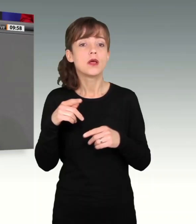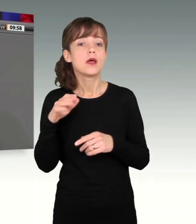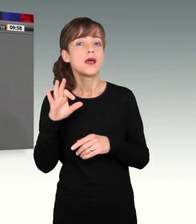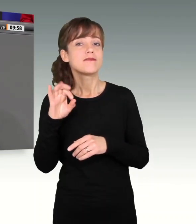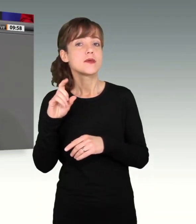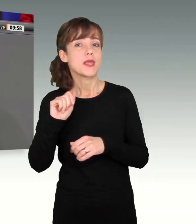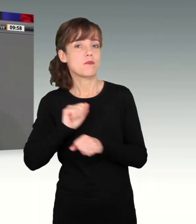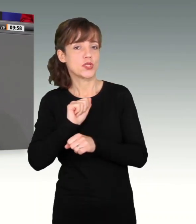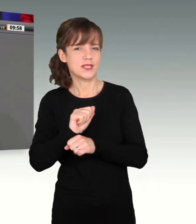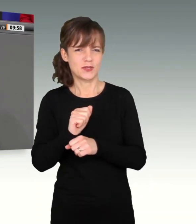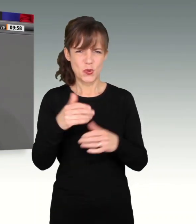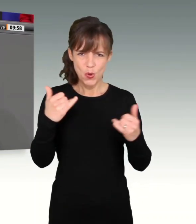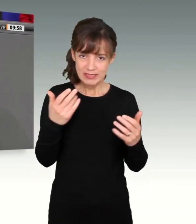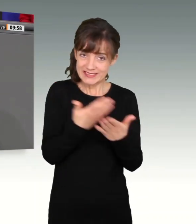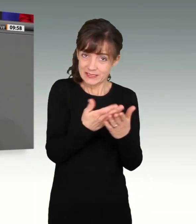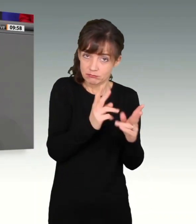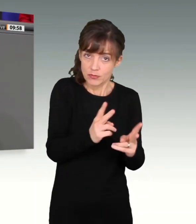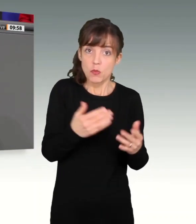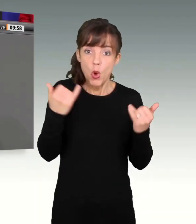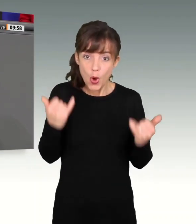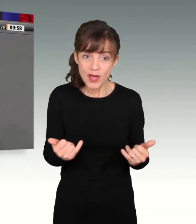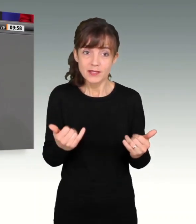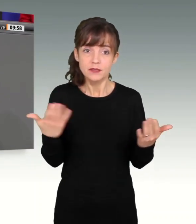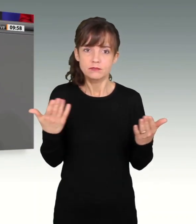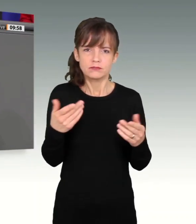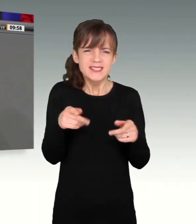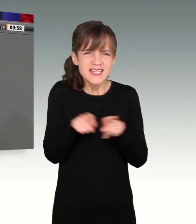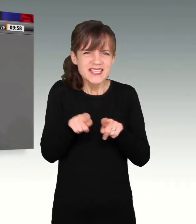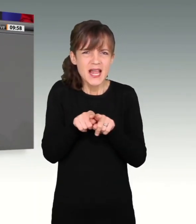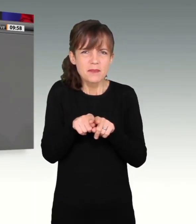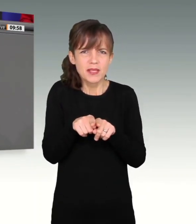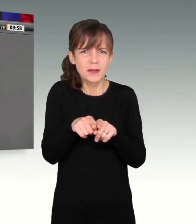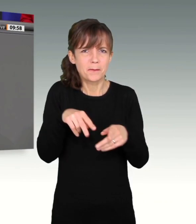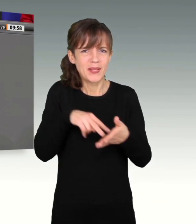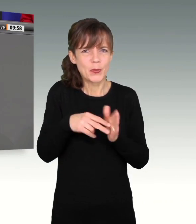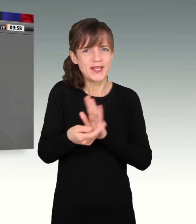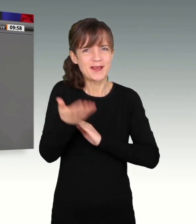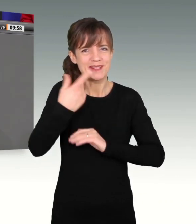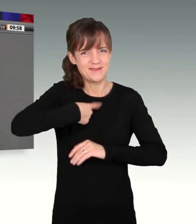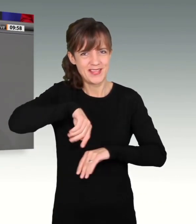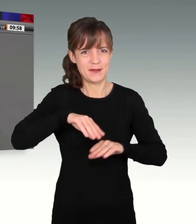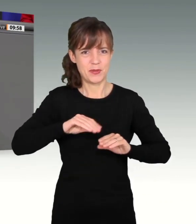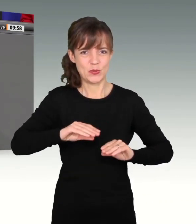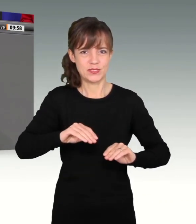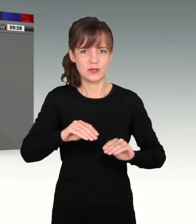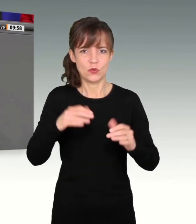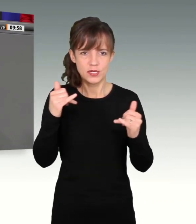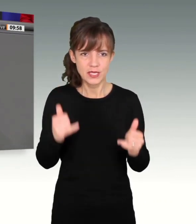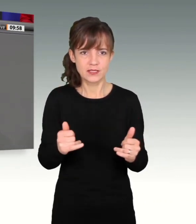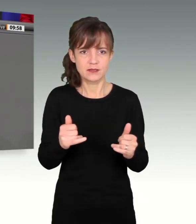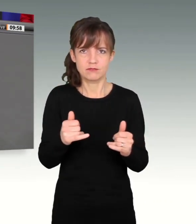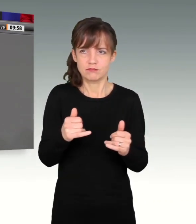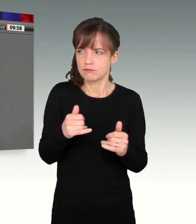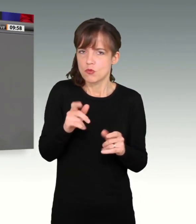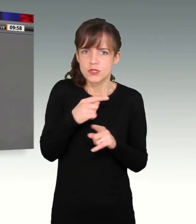Aber heute ist das Instrument, und zwar eigentlich exakt das gleiche Instrument, was wir damals angewandt haben, natürlich immer noch